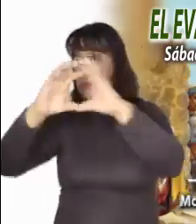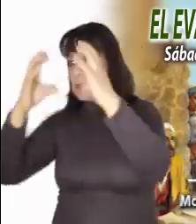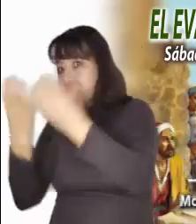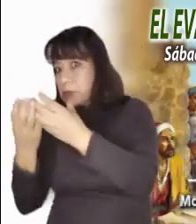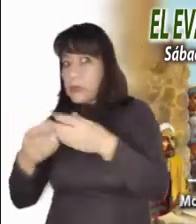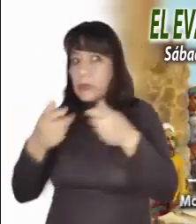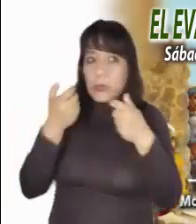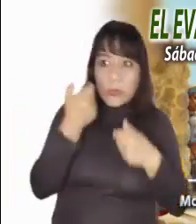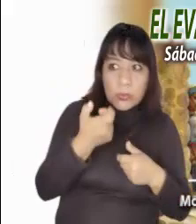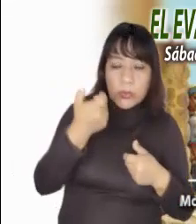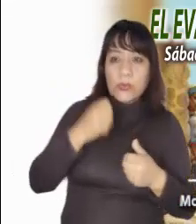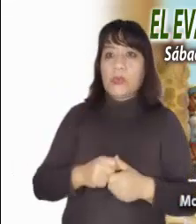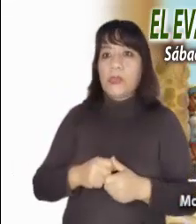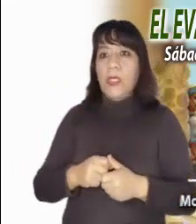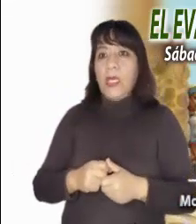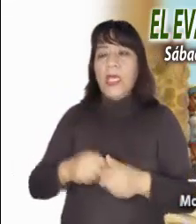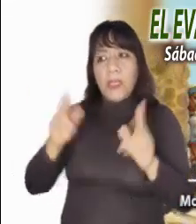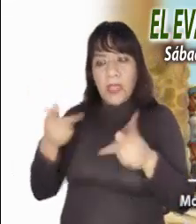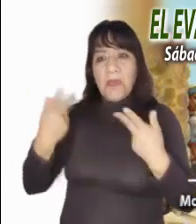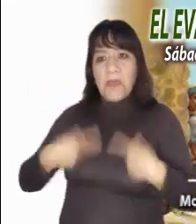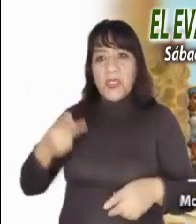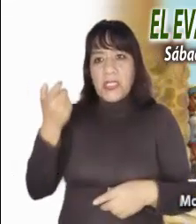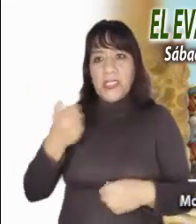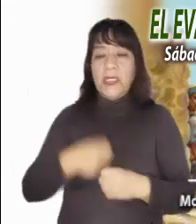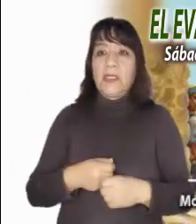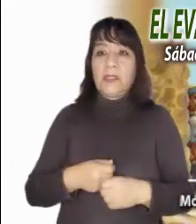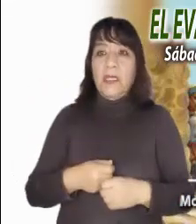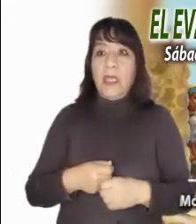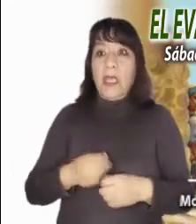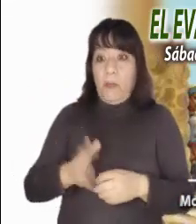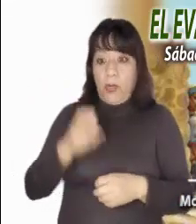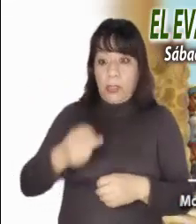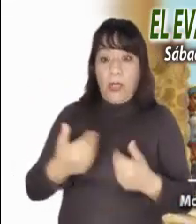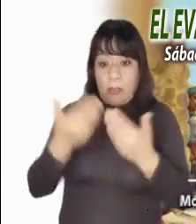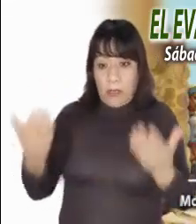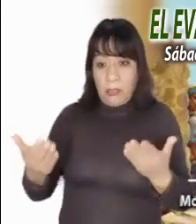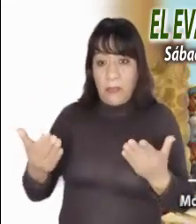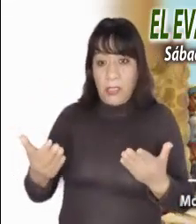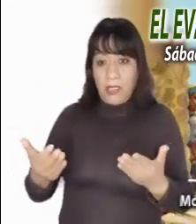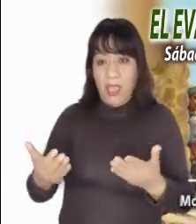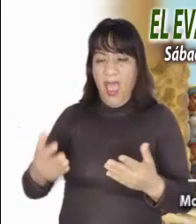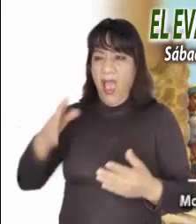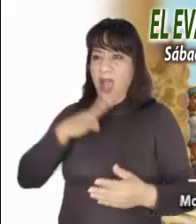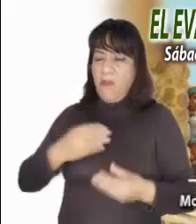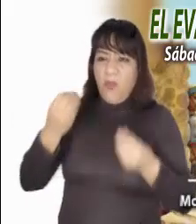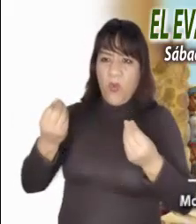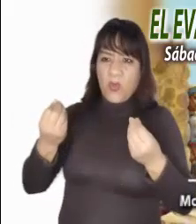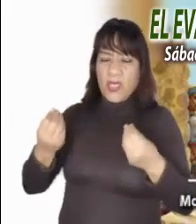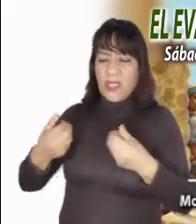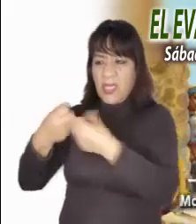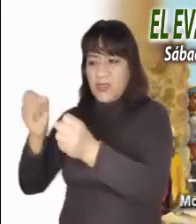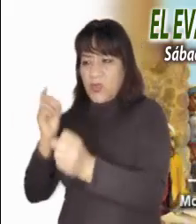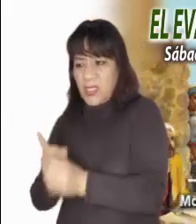Hoy Jesús abre más grande sus brazos para recibir a todos los mal vistos por la sociedad,